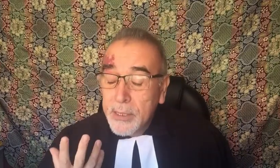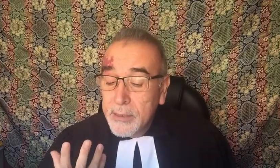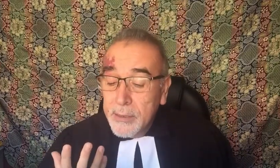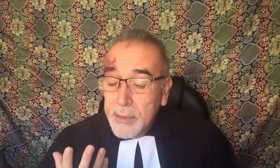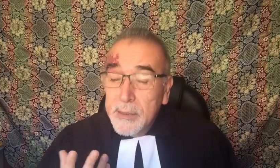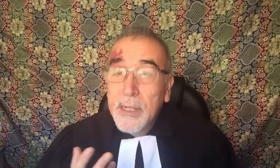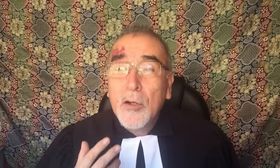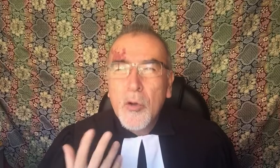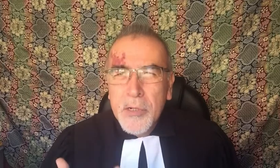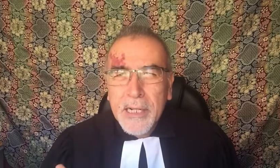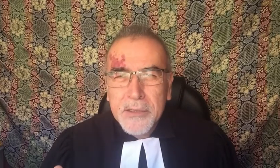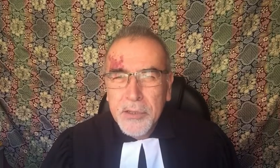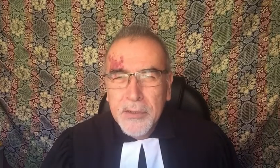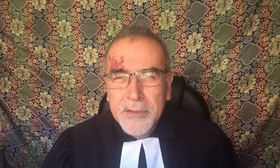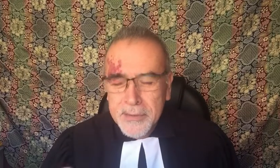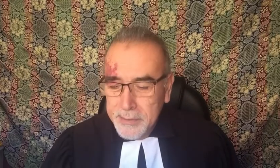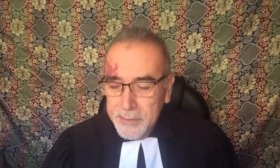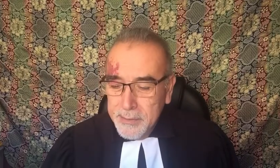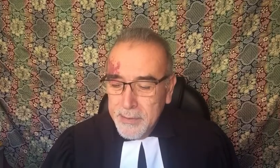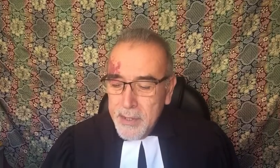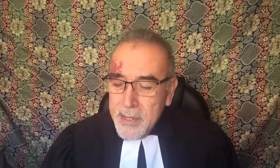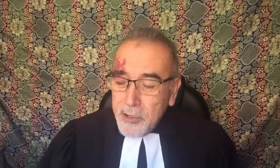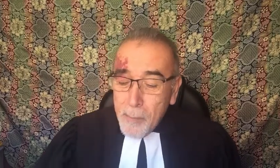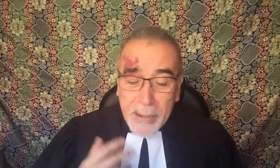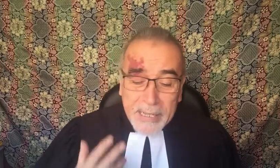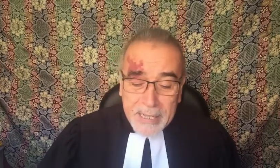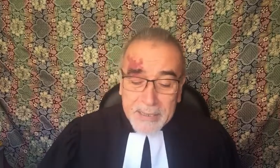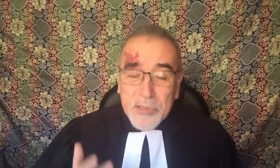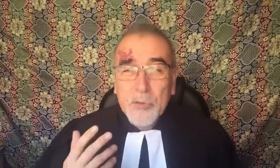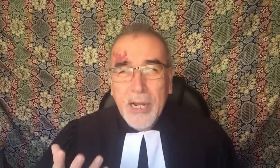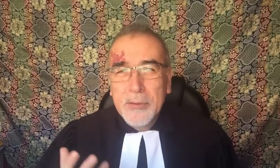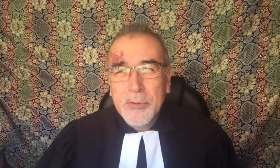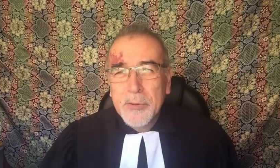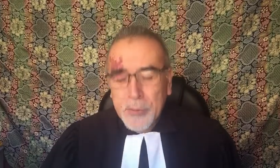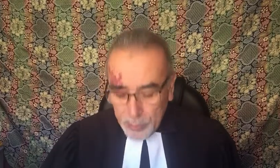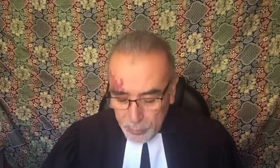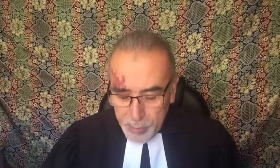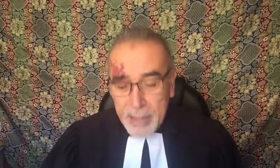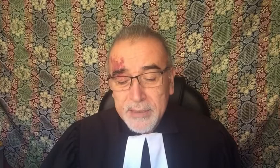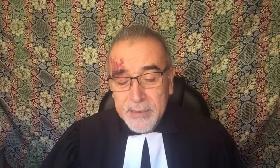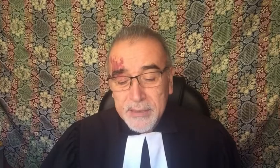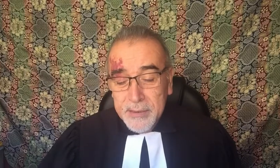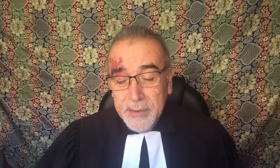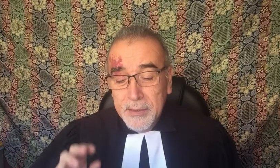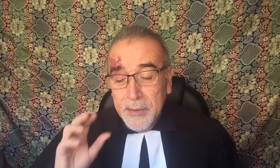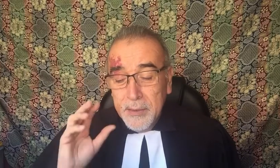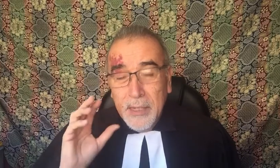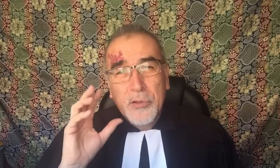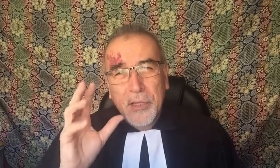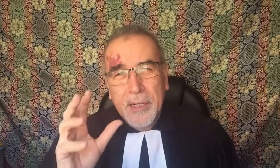de la comunicación y complejiza su trato con los demás. La sordera